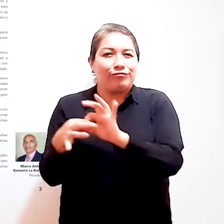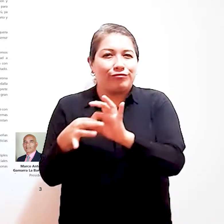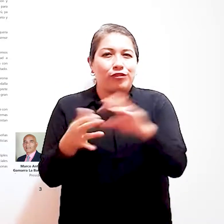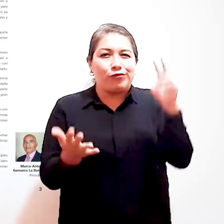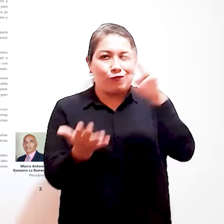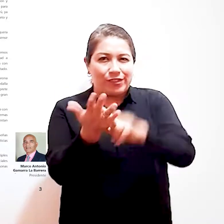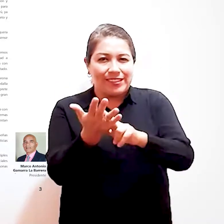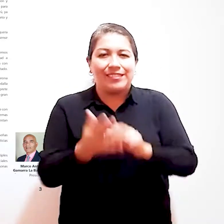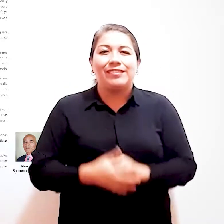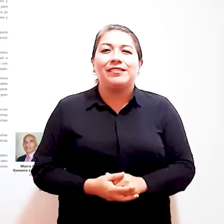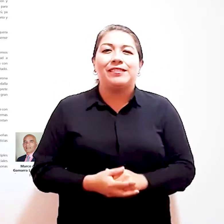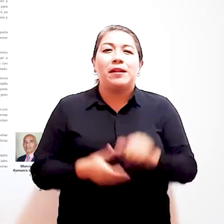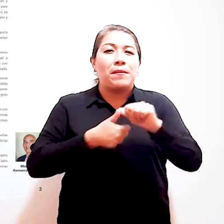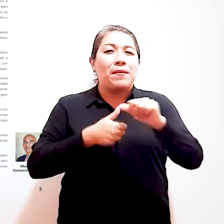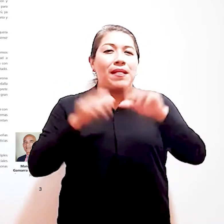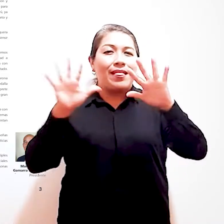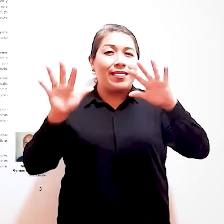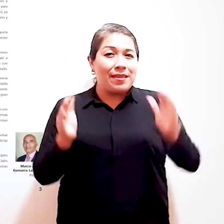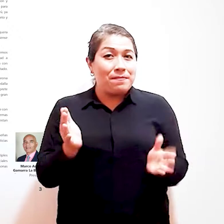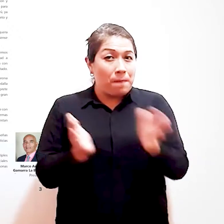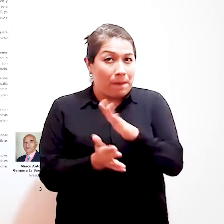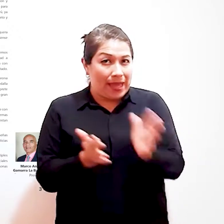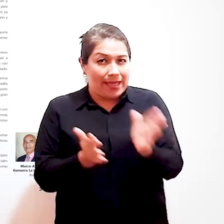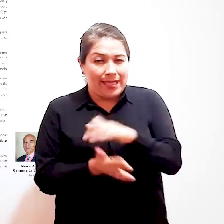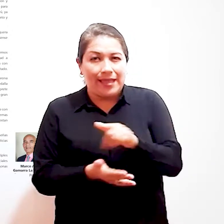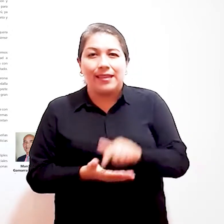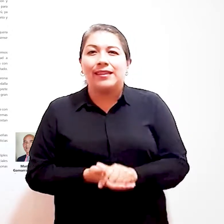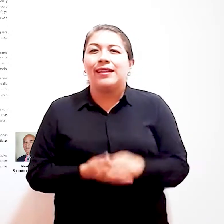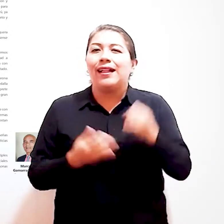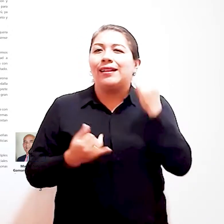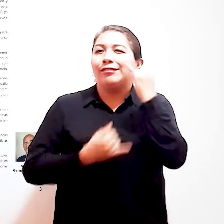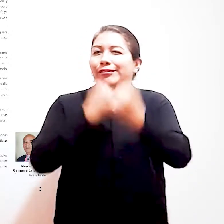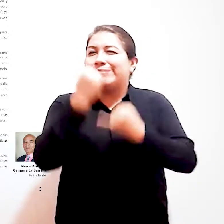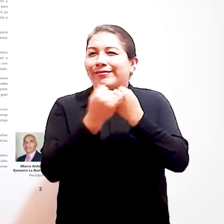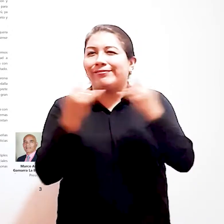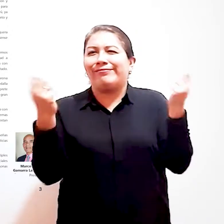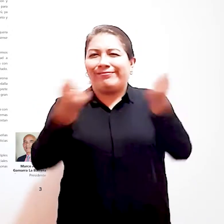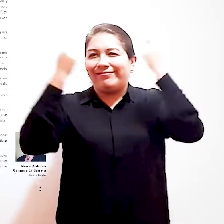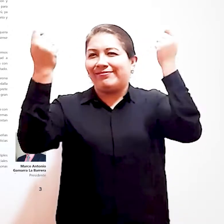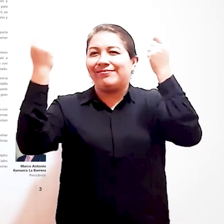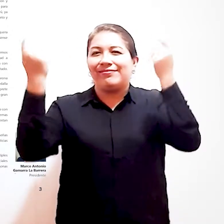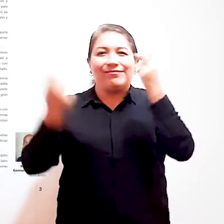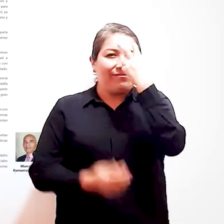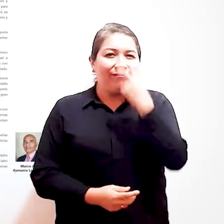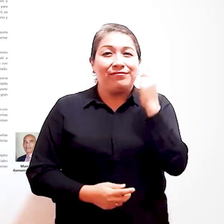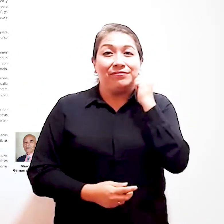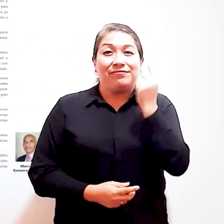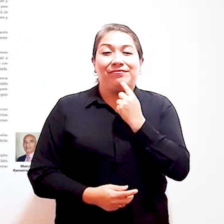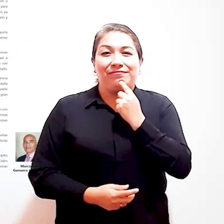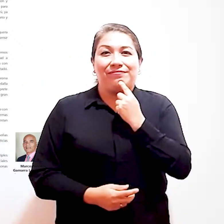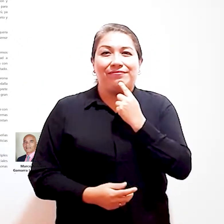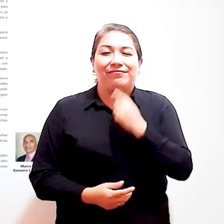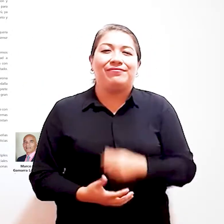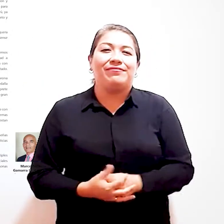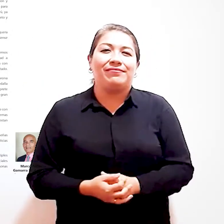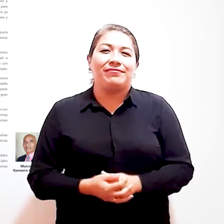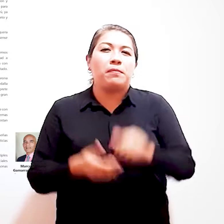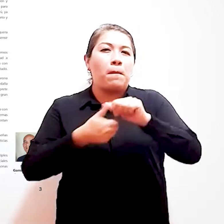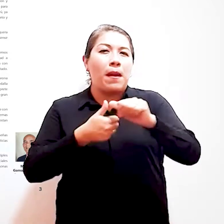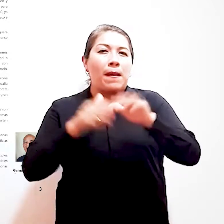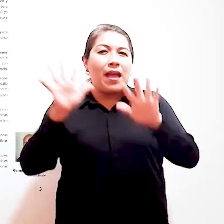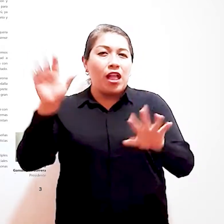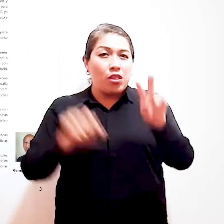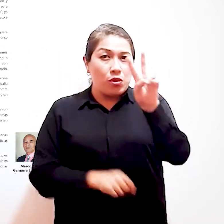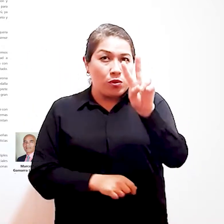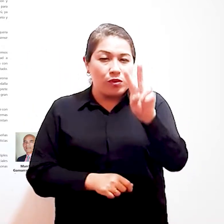trabajo articulado. Convenios. Página 10. Día Internacional de la Sordo Ceguera. Cense Internacional Perú.